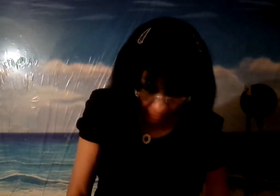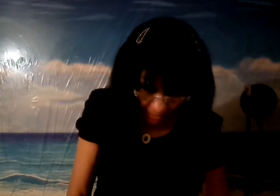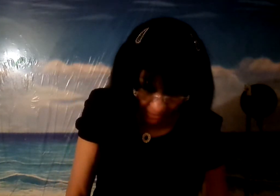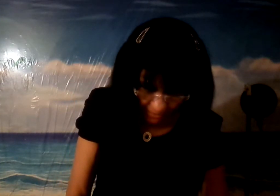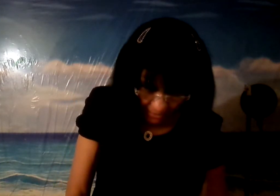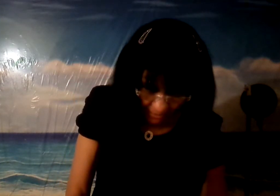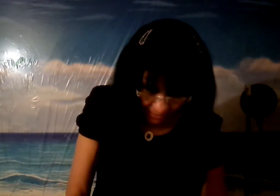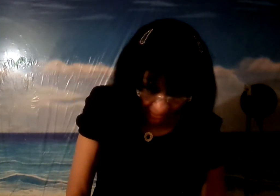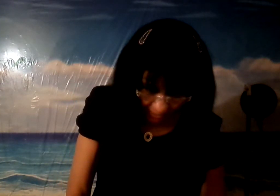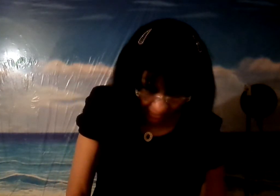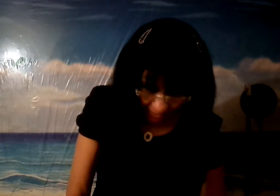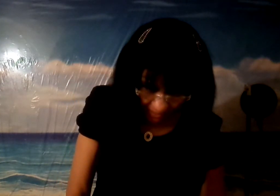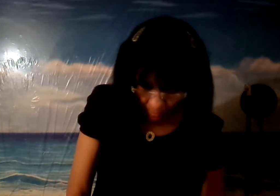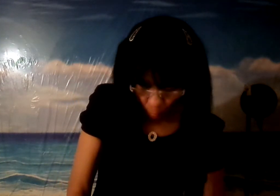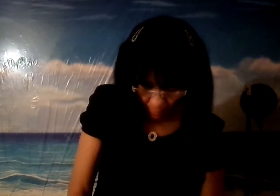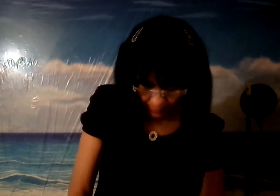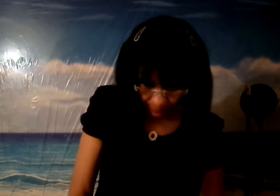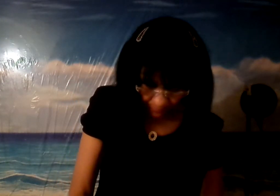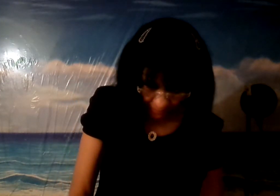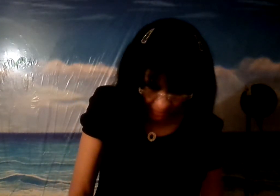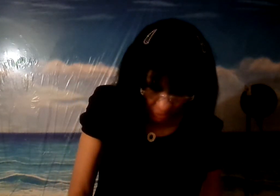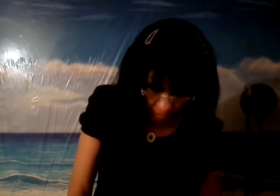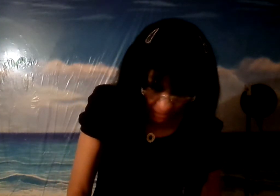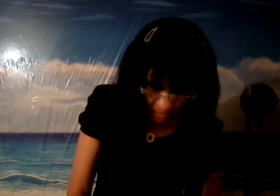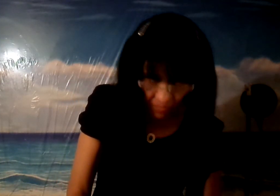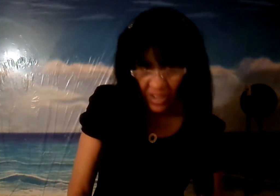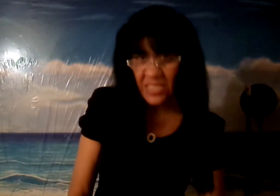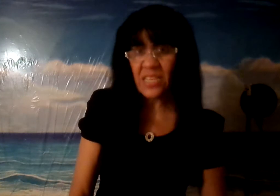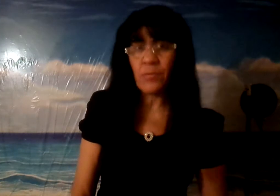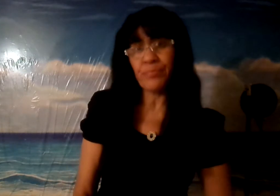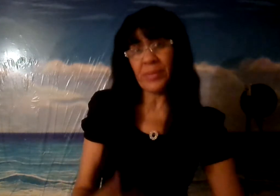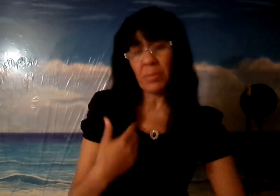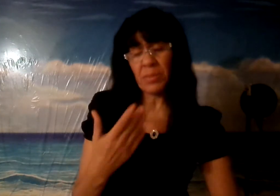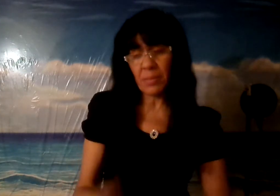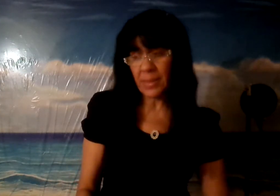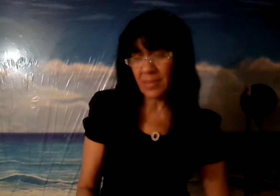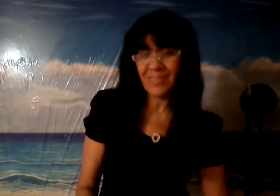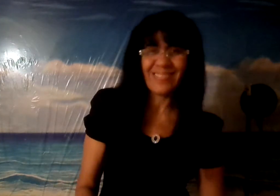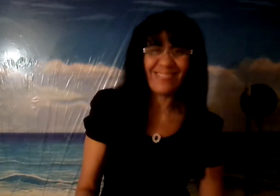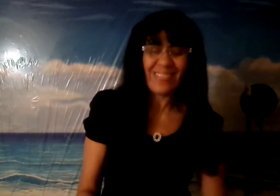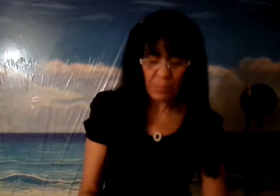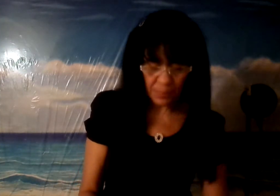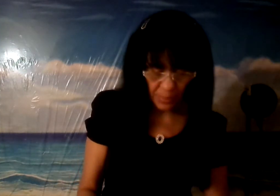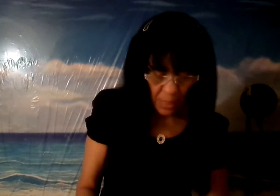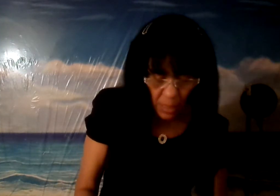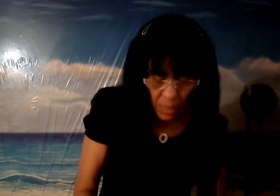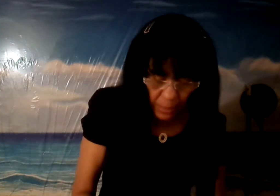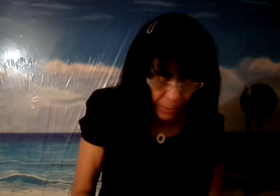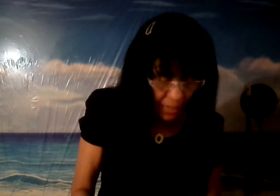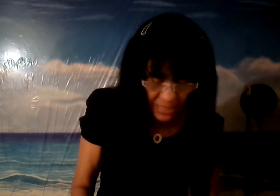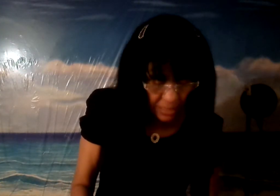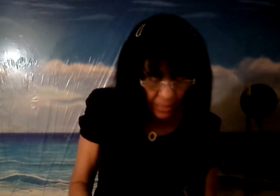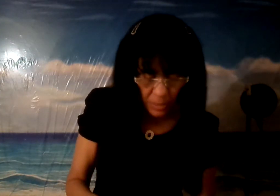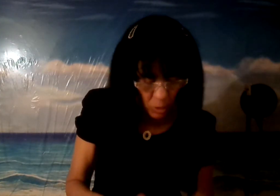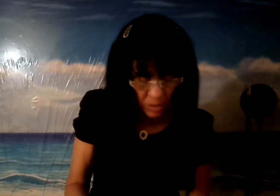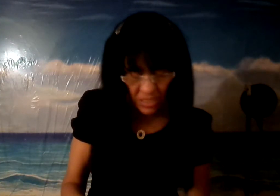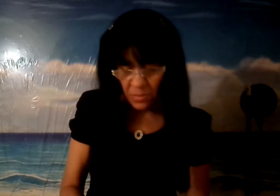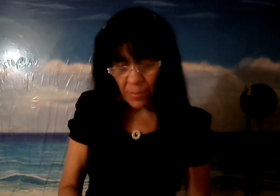de cada cual eso quiere decir fariseo que a me llaman así y así sucesivamente